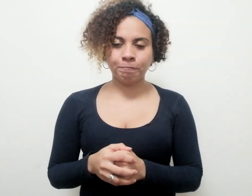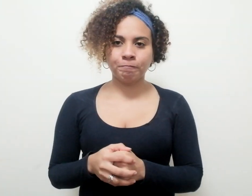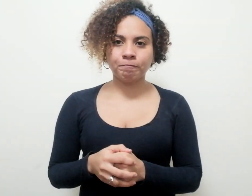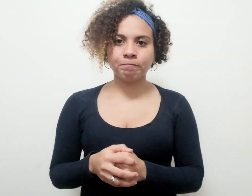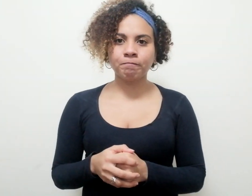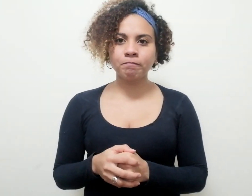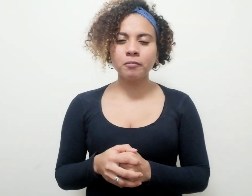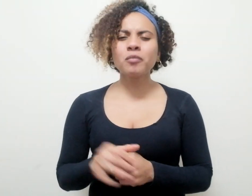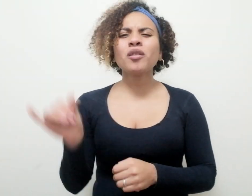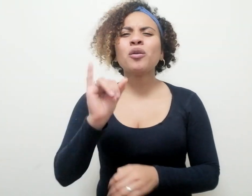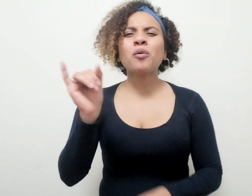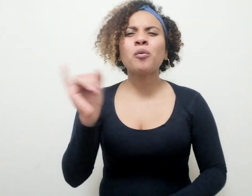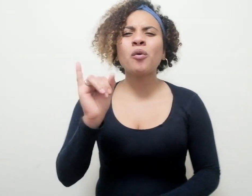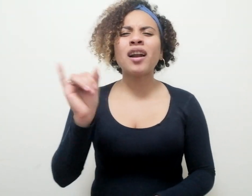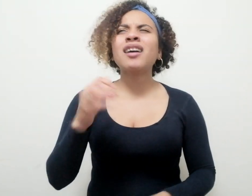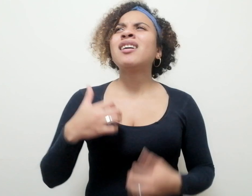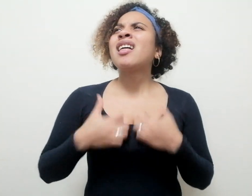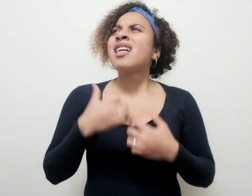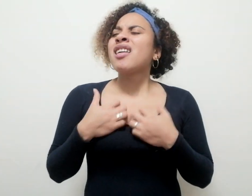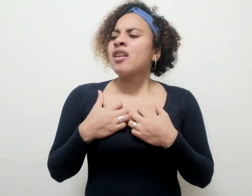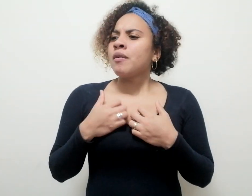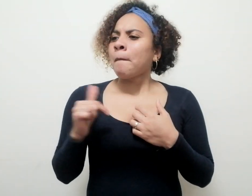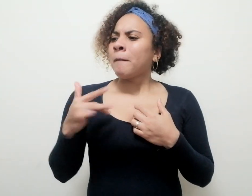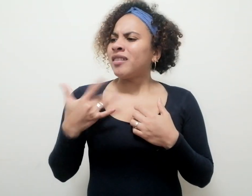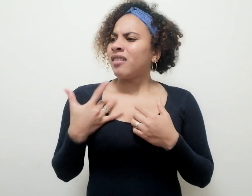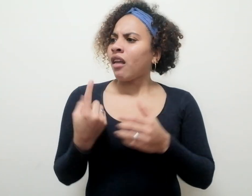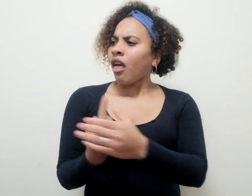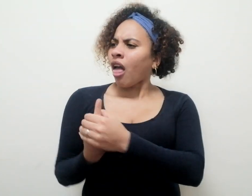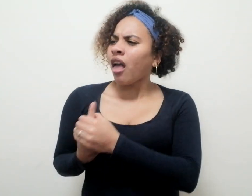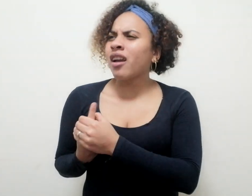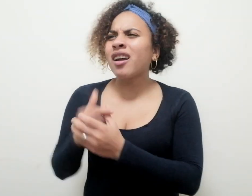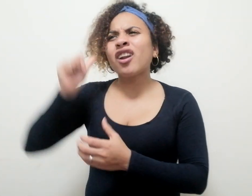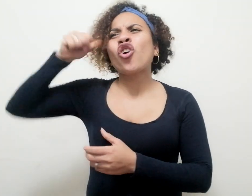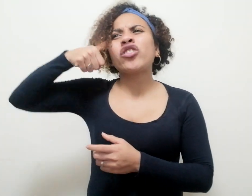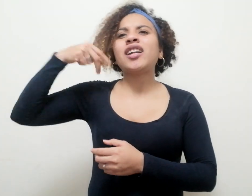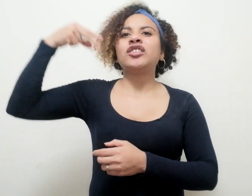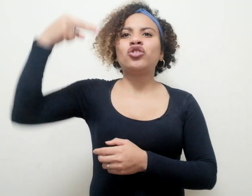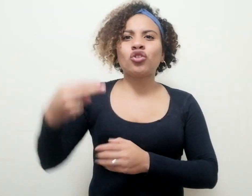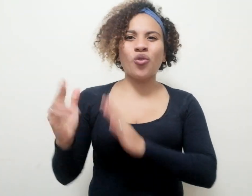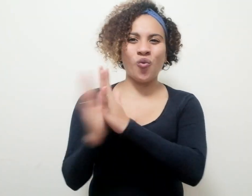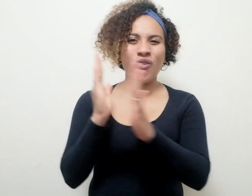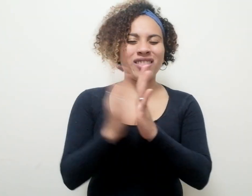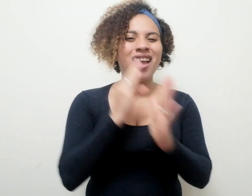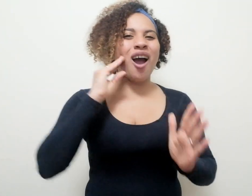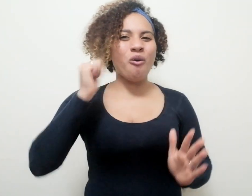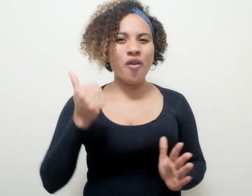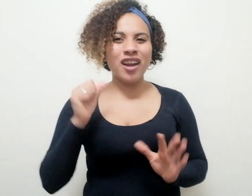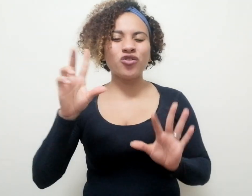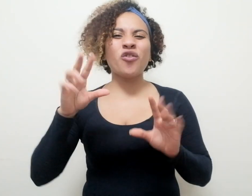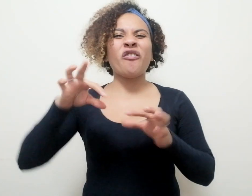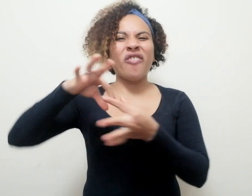C. trata de un terror acogedor que hace recordar las historias que cuentan las abuelas sobre fantasmas y